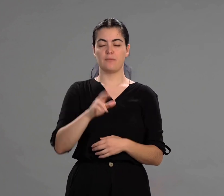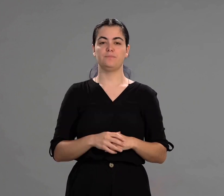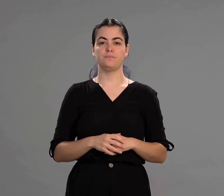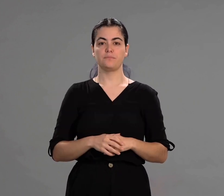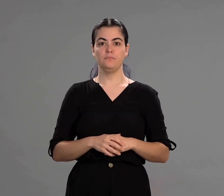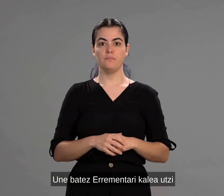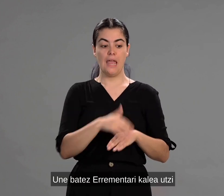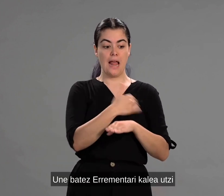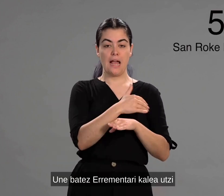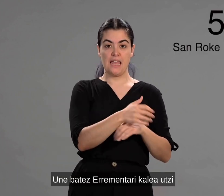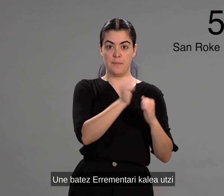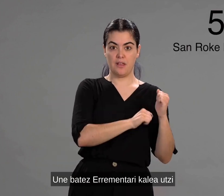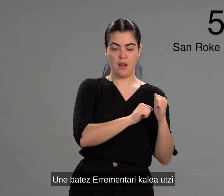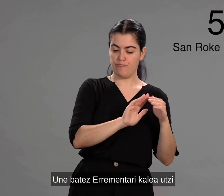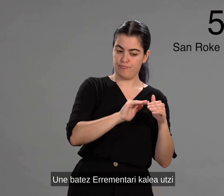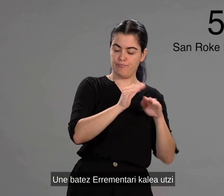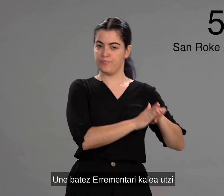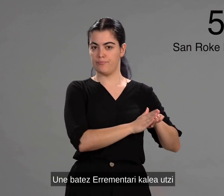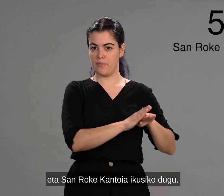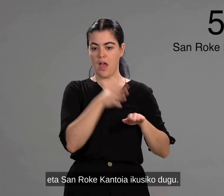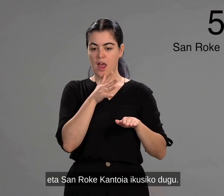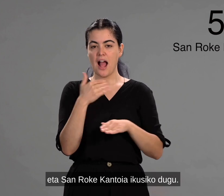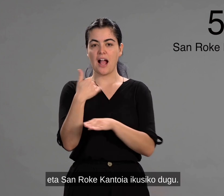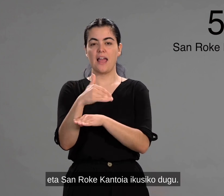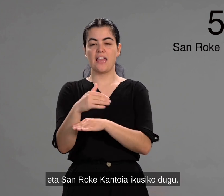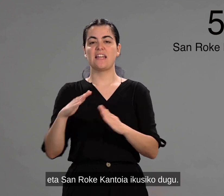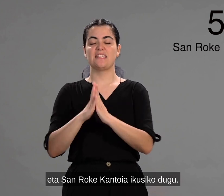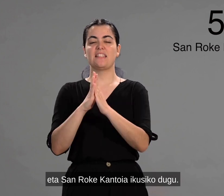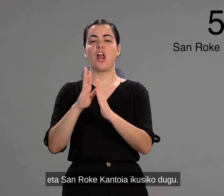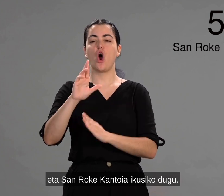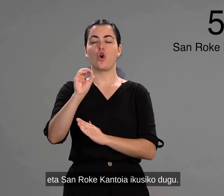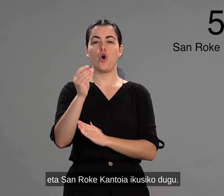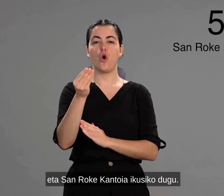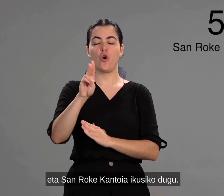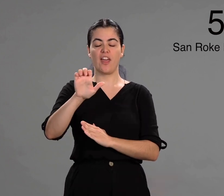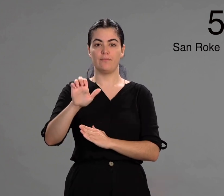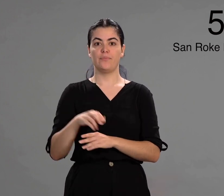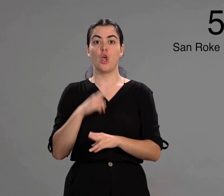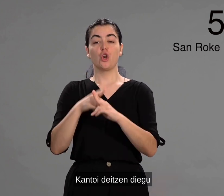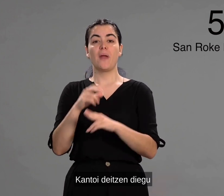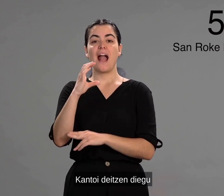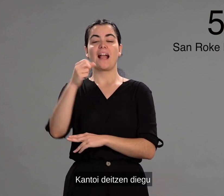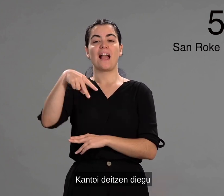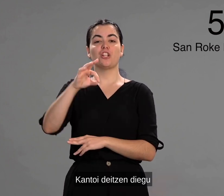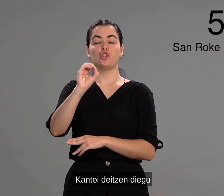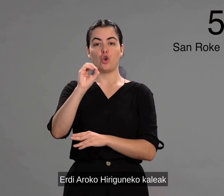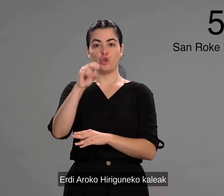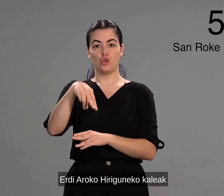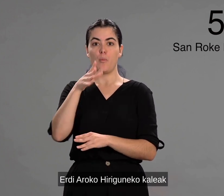Une batez errementari kalea utzi eta sanroke kantoia ikusiko dugu. Kantoideitzen diegu erdiaroko